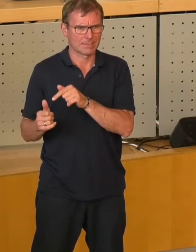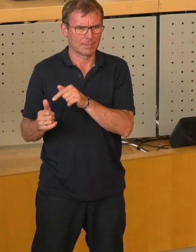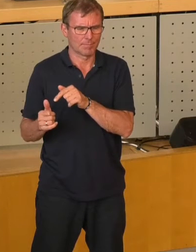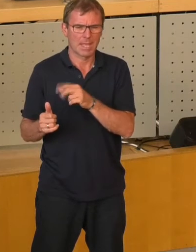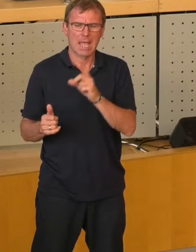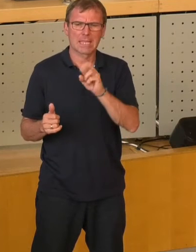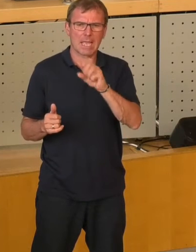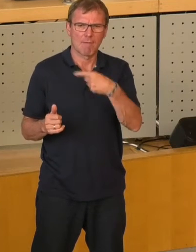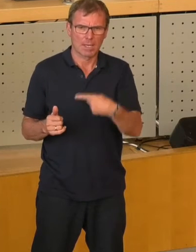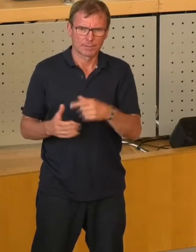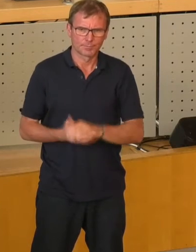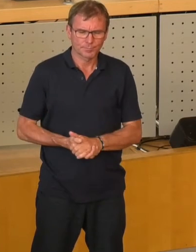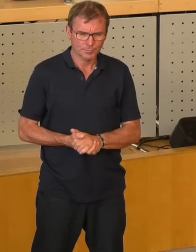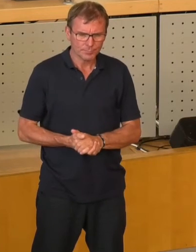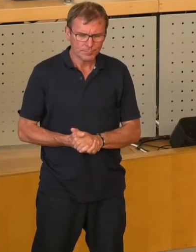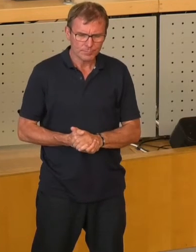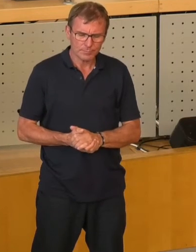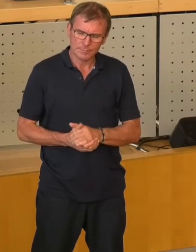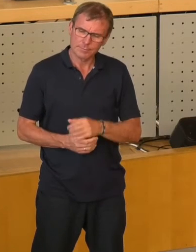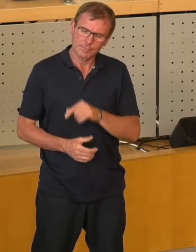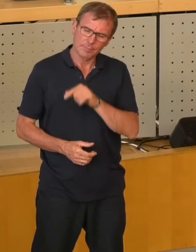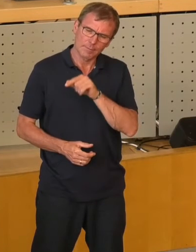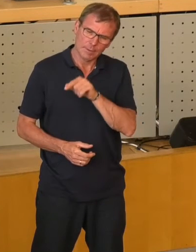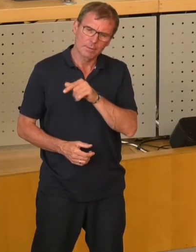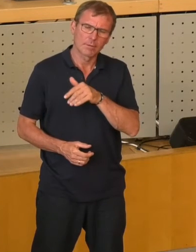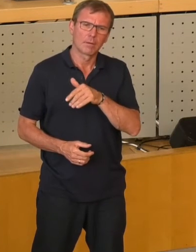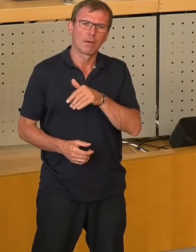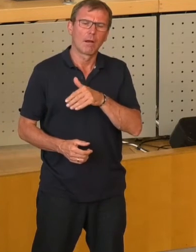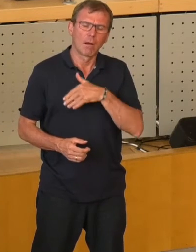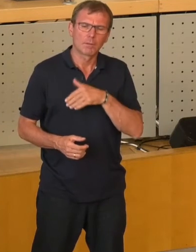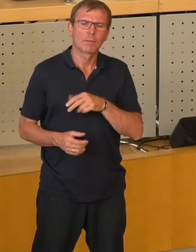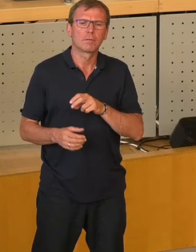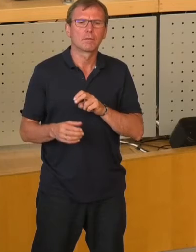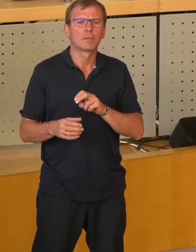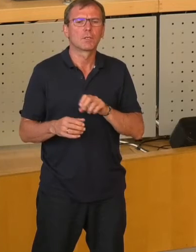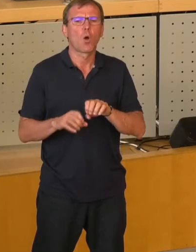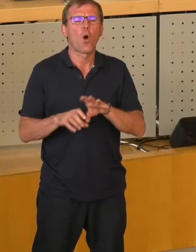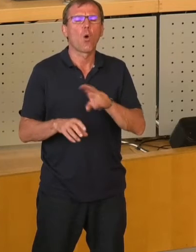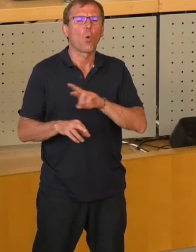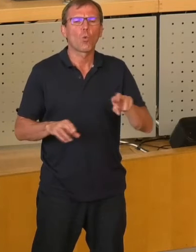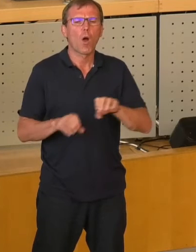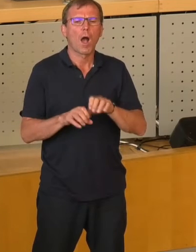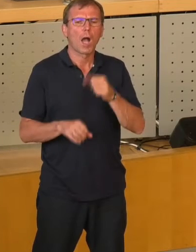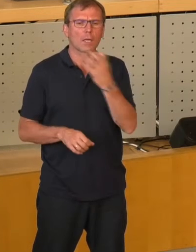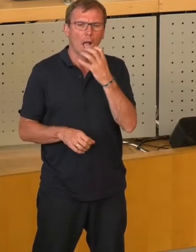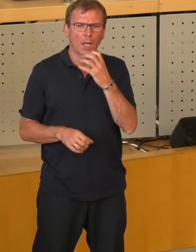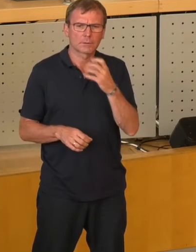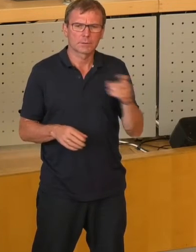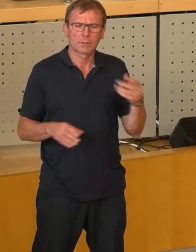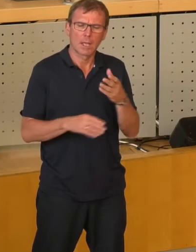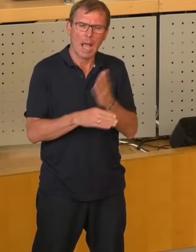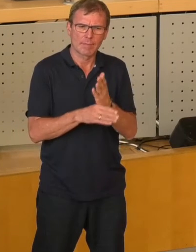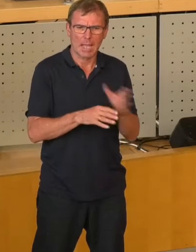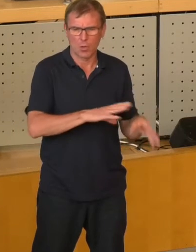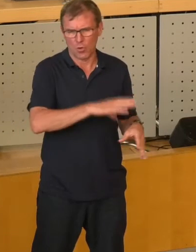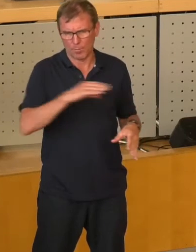der Drehback. Sie hat die Anteile damals der Ruhrgas übernommen. Und ich muss Ihnen sagen, vor fünf